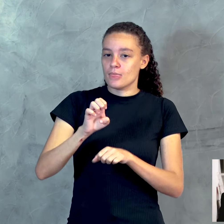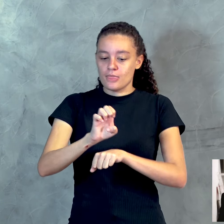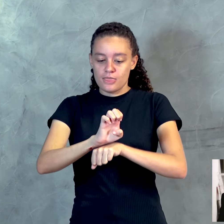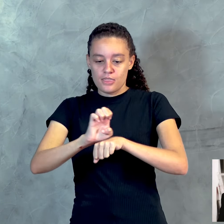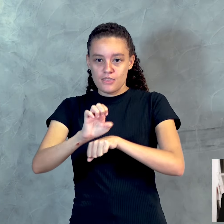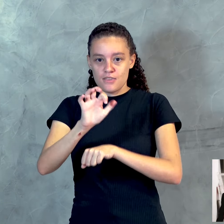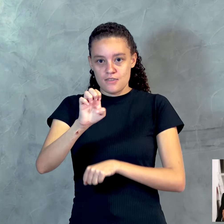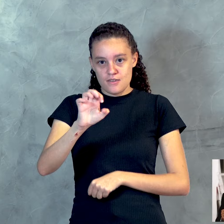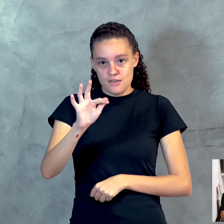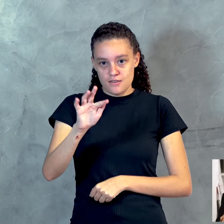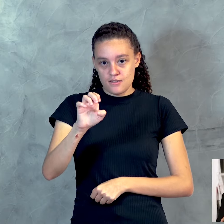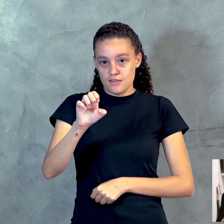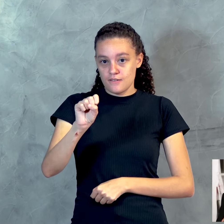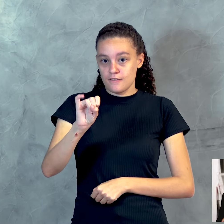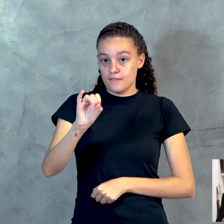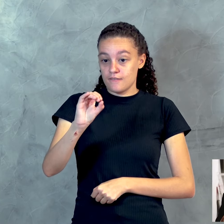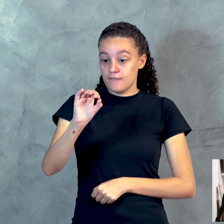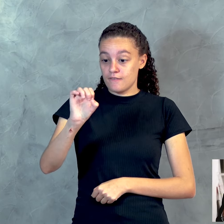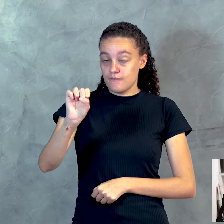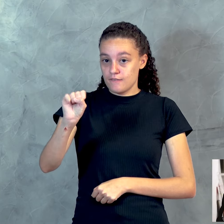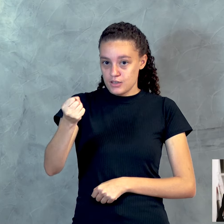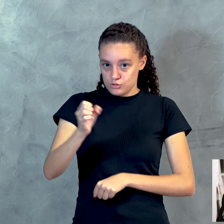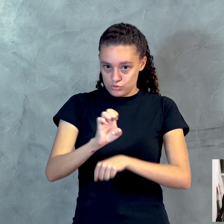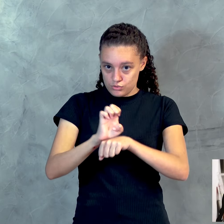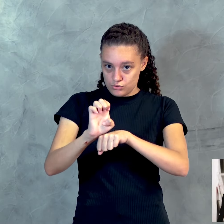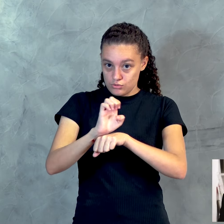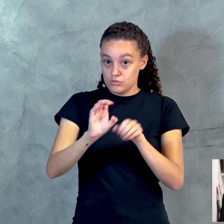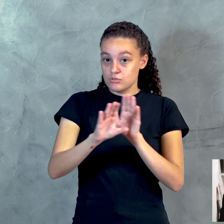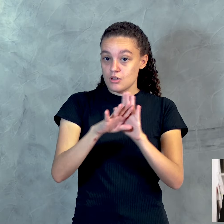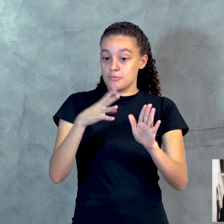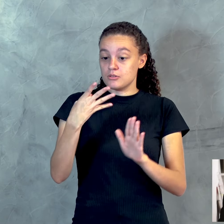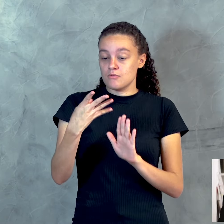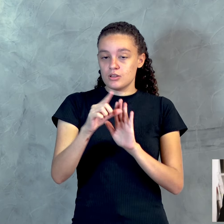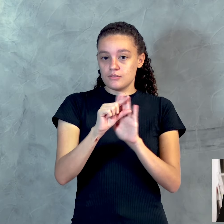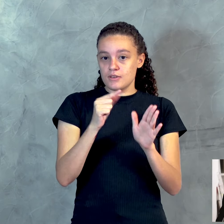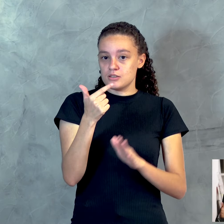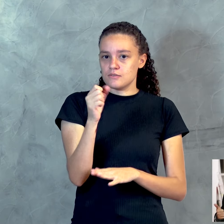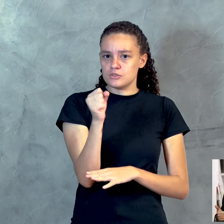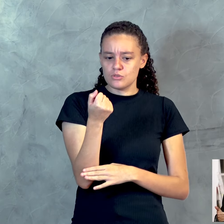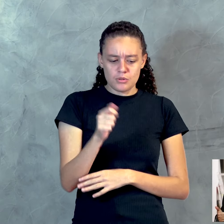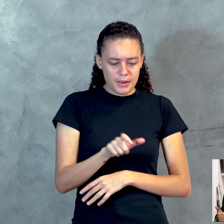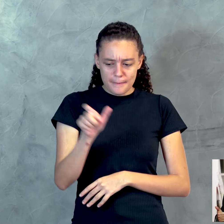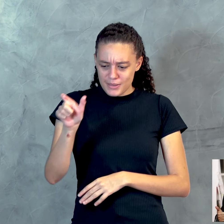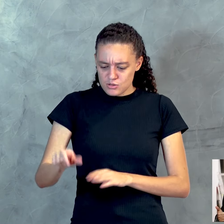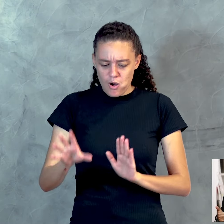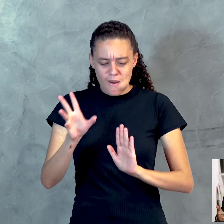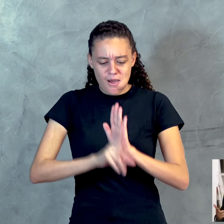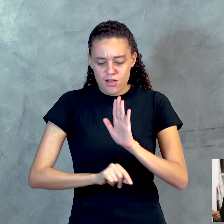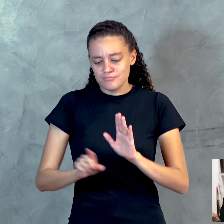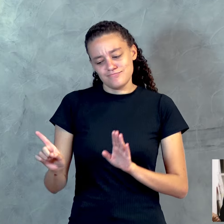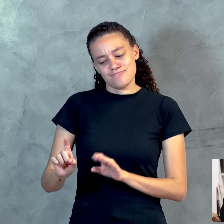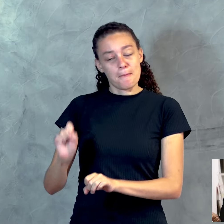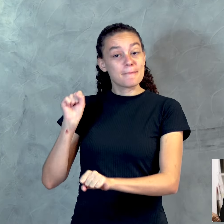Efésios capítulo 4, verso 28, diz assim, Aquele que furtava, não furte mais.